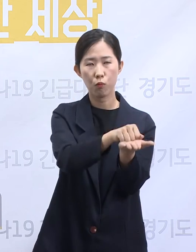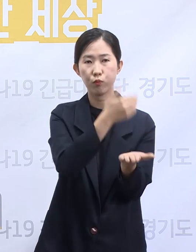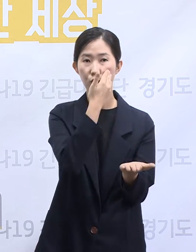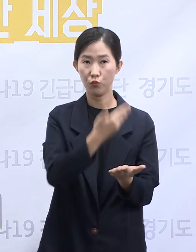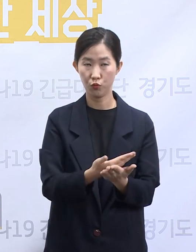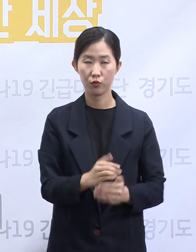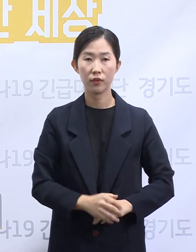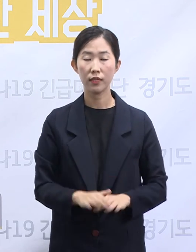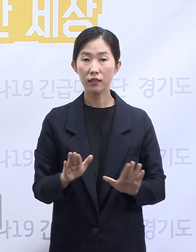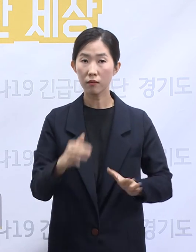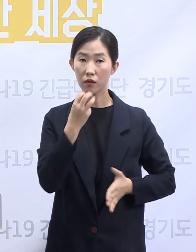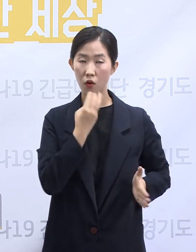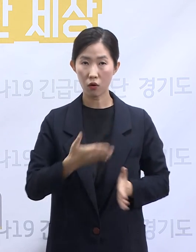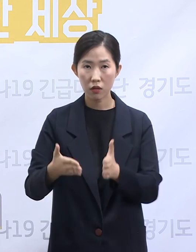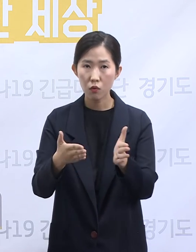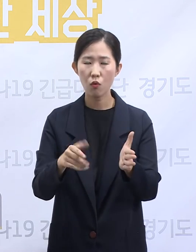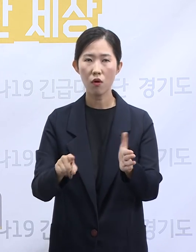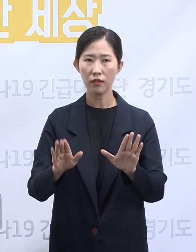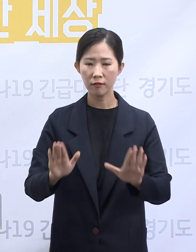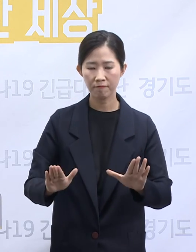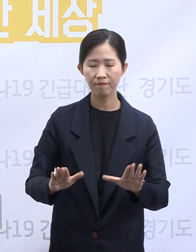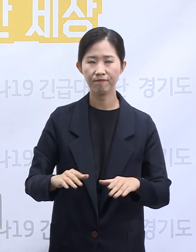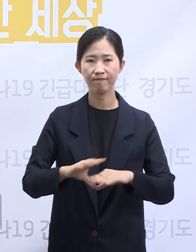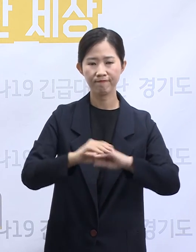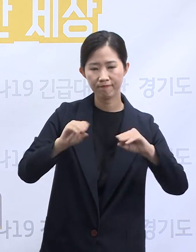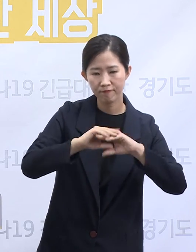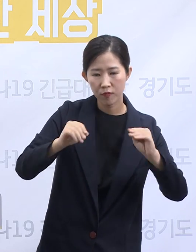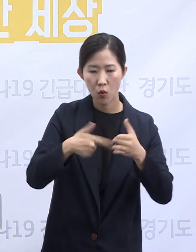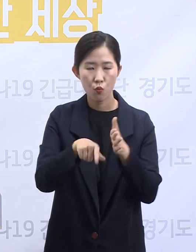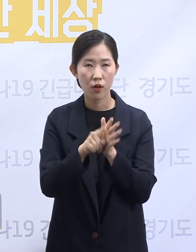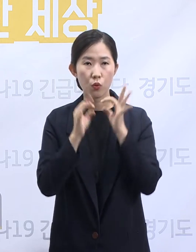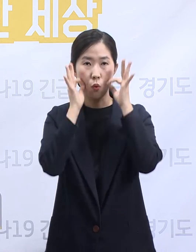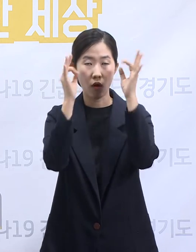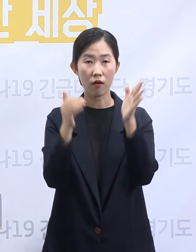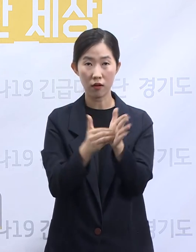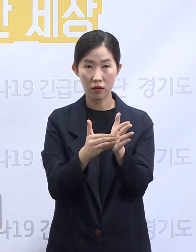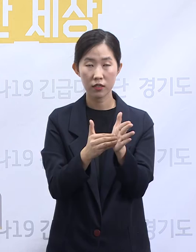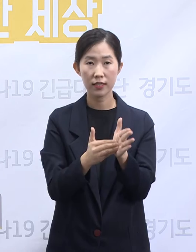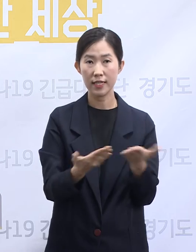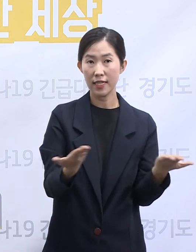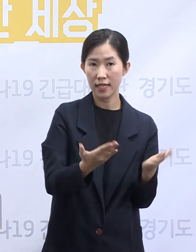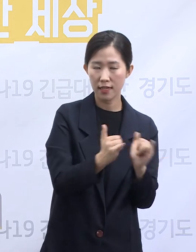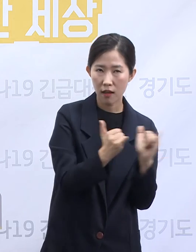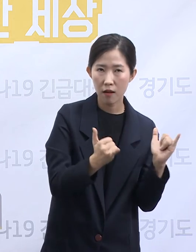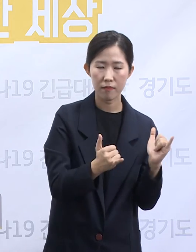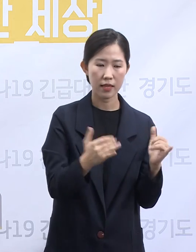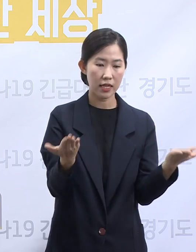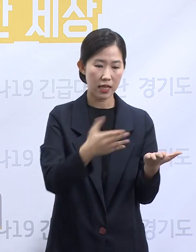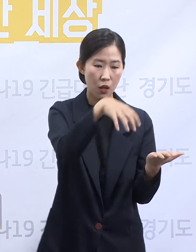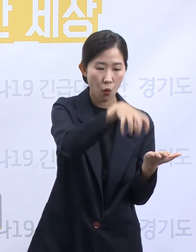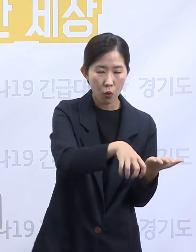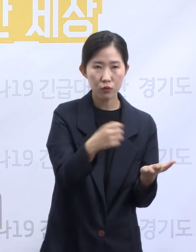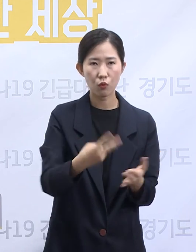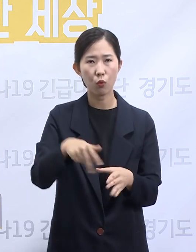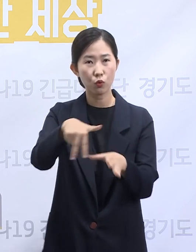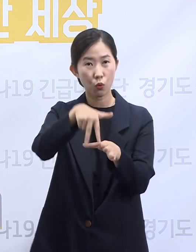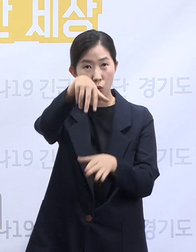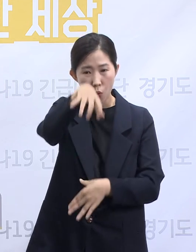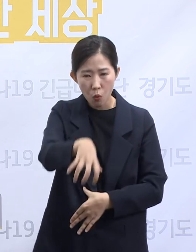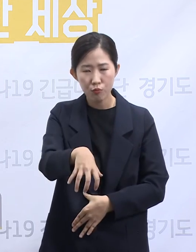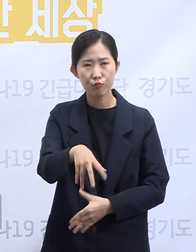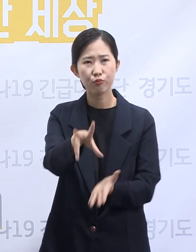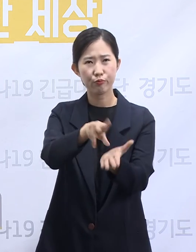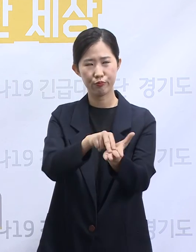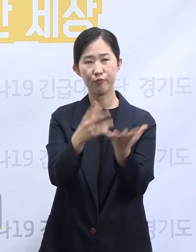크고 작은 지역사회 유행을 겪고 대처해 왔습니다. 직장, 종교시설 등의 유행이 많았지만 사실 의료자원 운용의